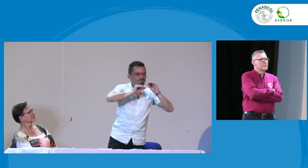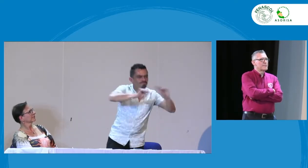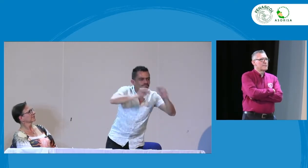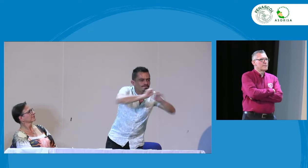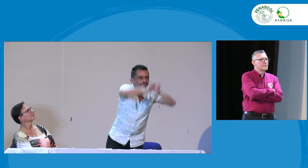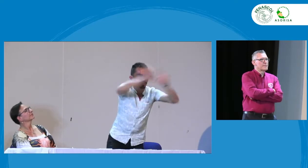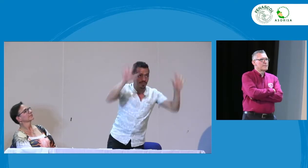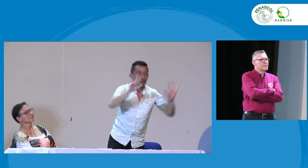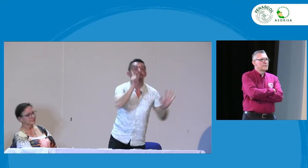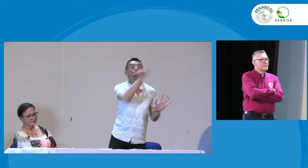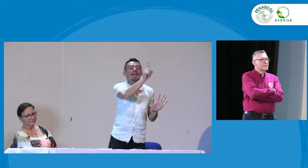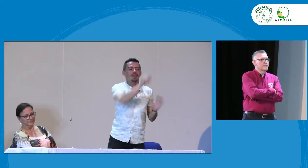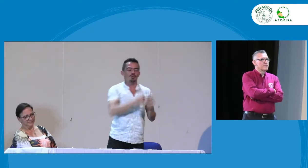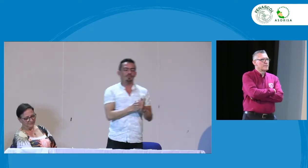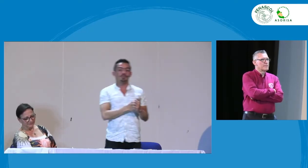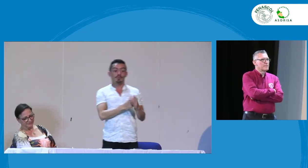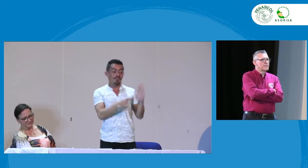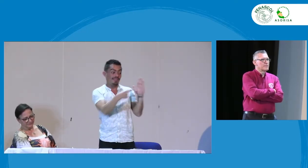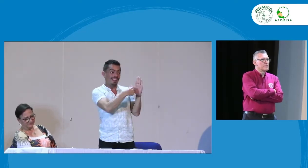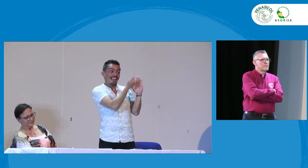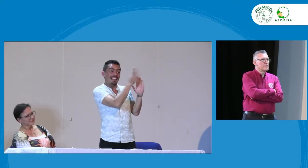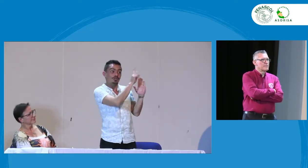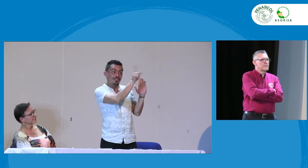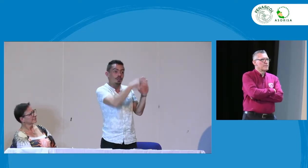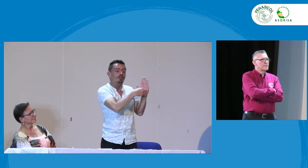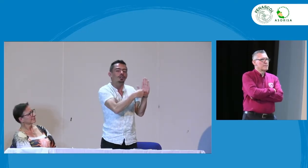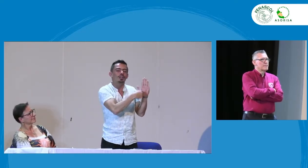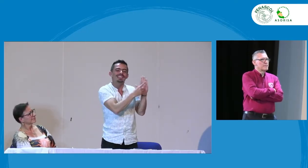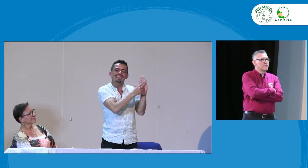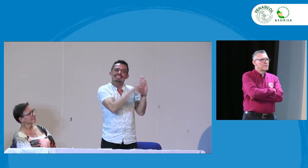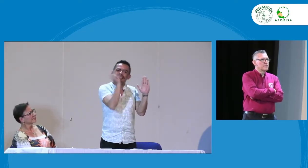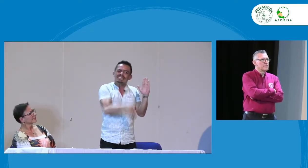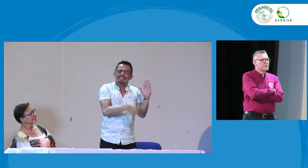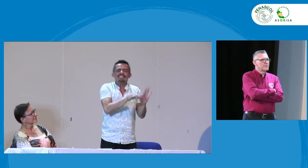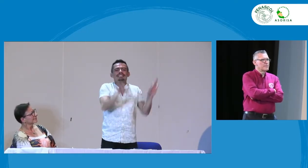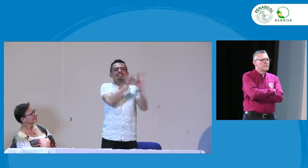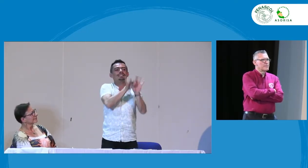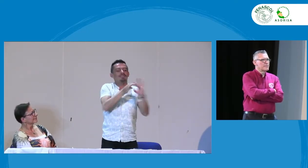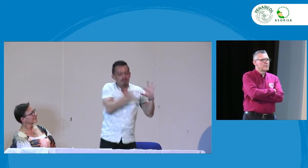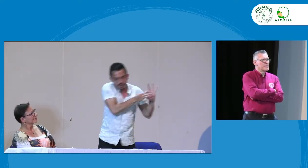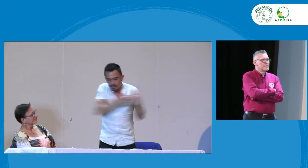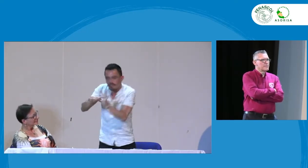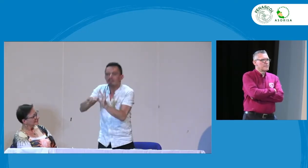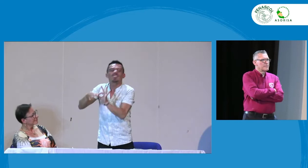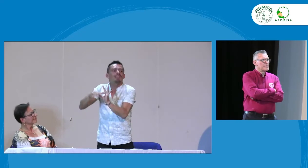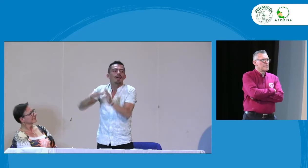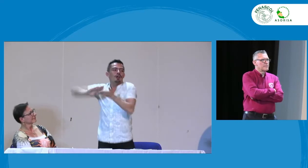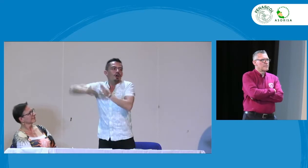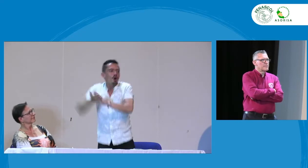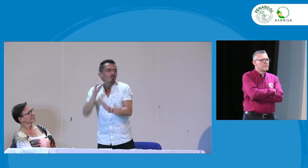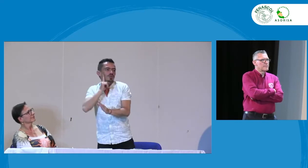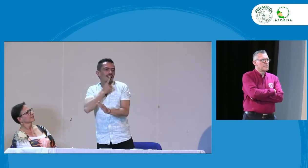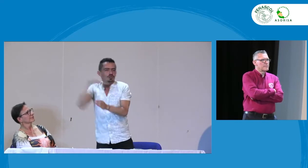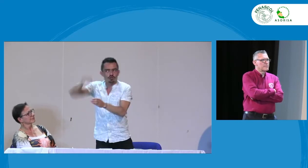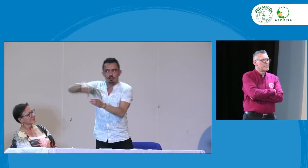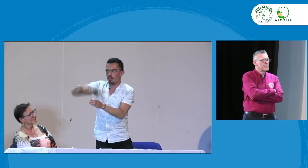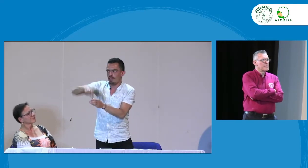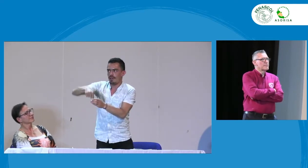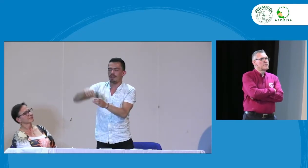la claridad así como han mencionado es importante crear espacios de formación para que de alguna manera tengamos claridades sobre este decreto